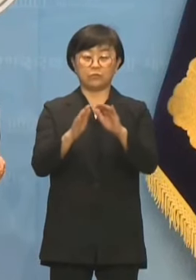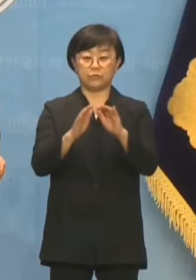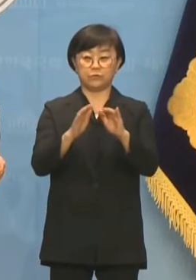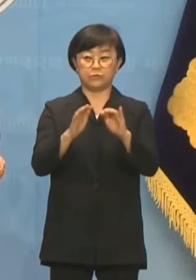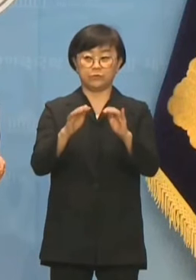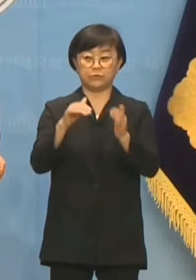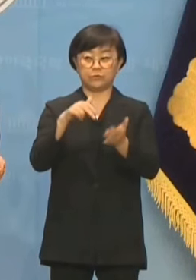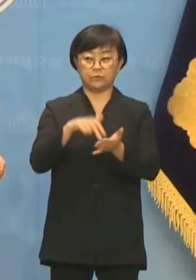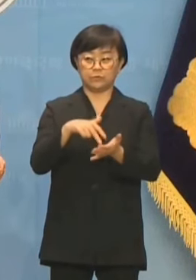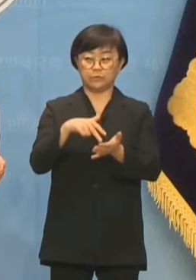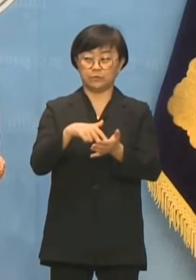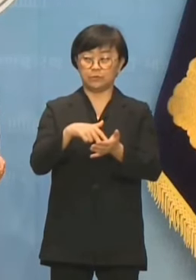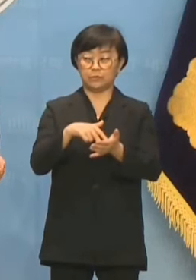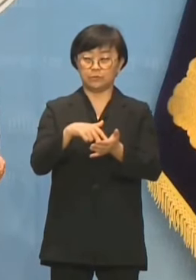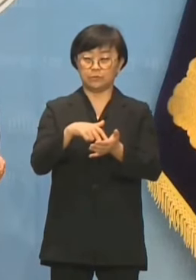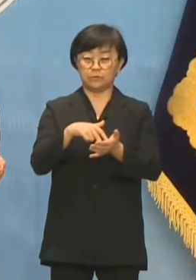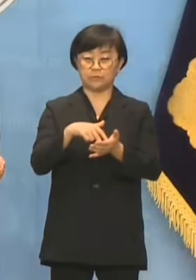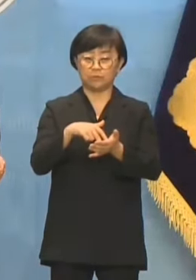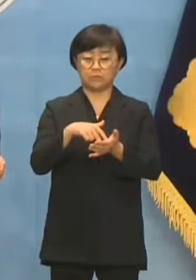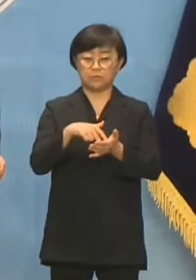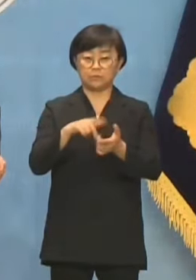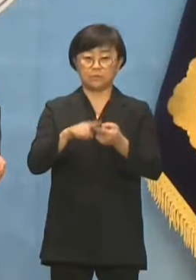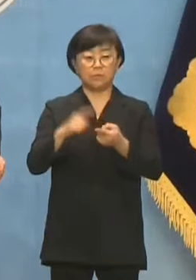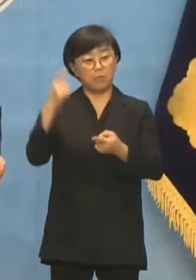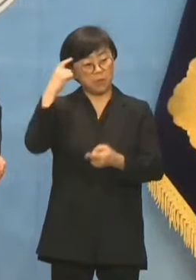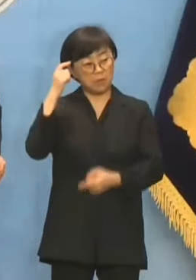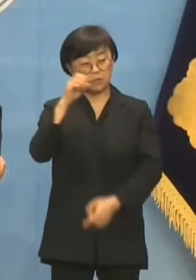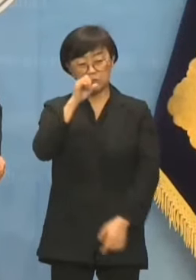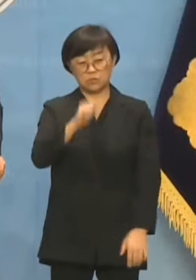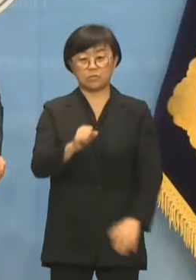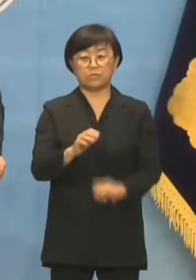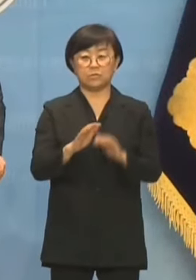한마디로 브레인들이죠.